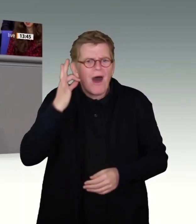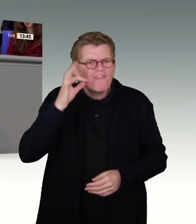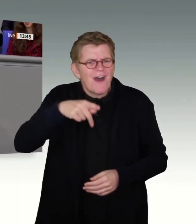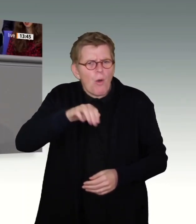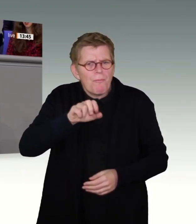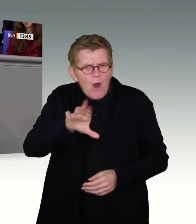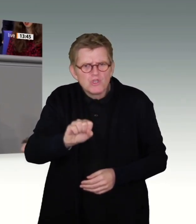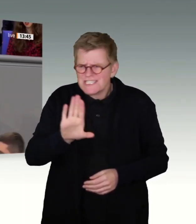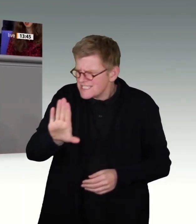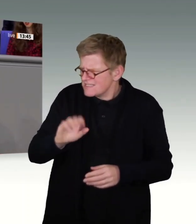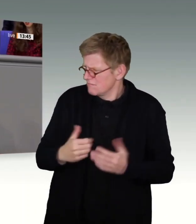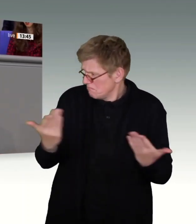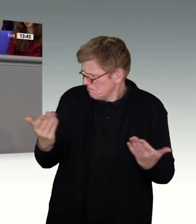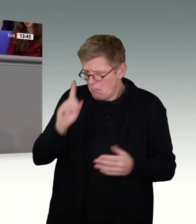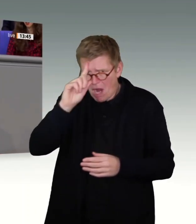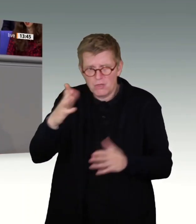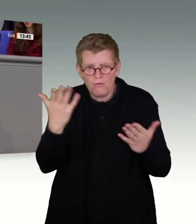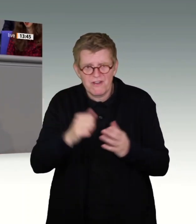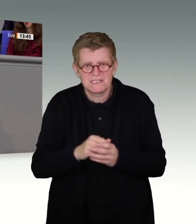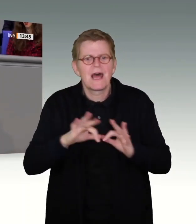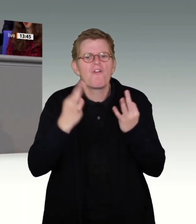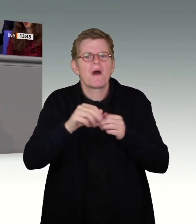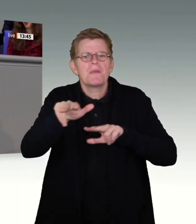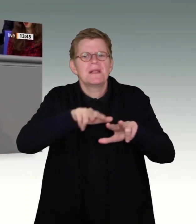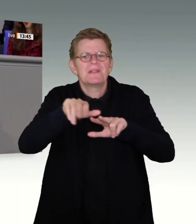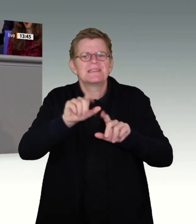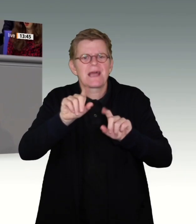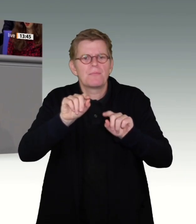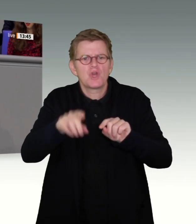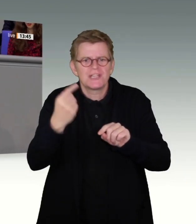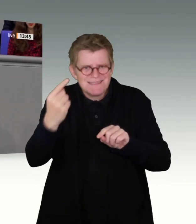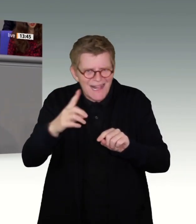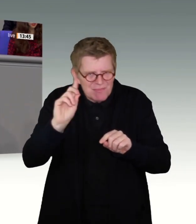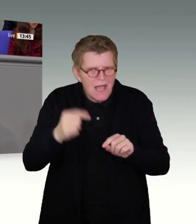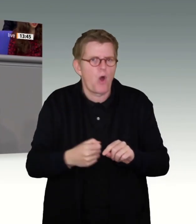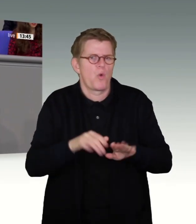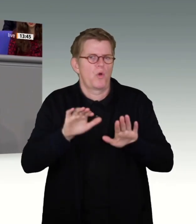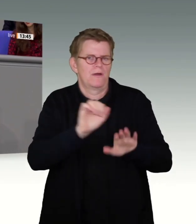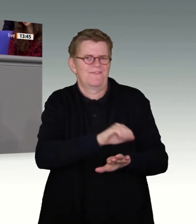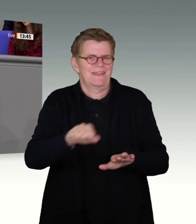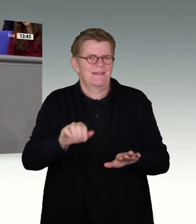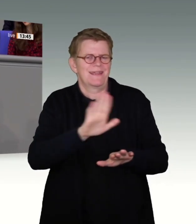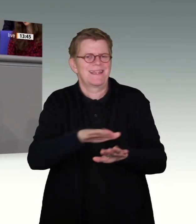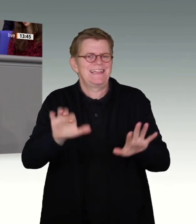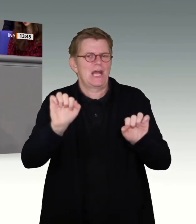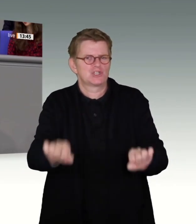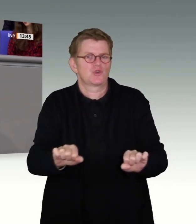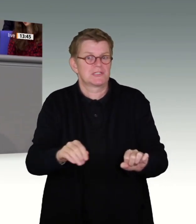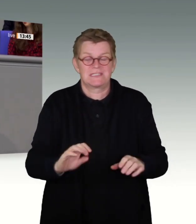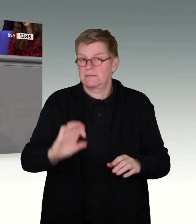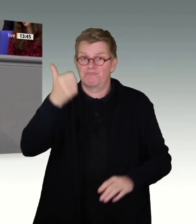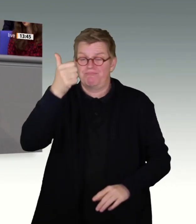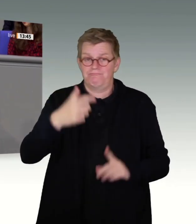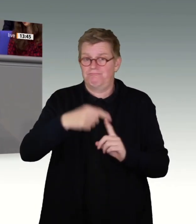Familienministerin ist sie ja auch die oberste Kinderschützerin in Deutschland. Und was hat sie dazu gestern gesagt? Wir haben Sie in der Fragestunde